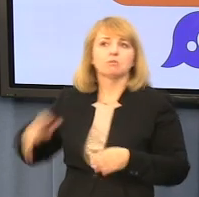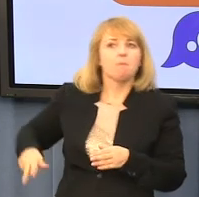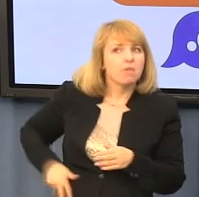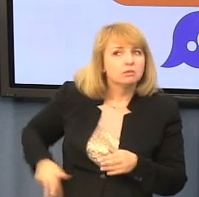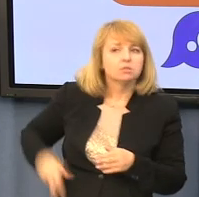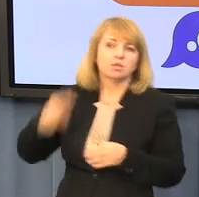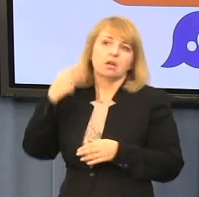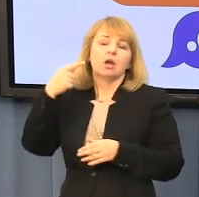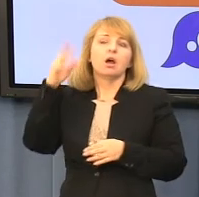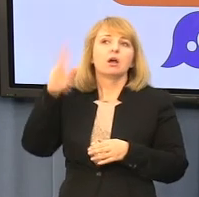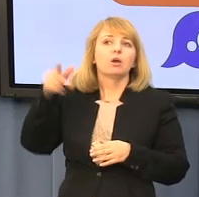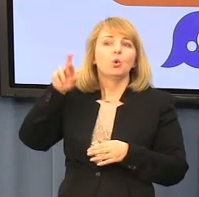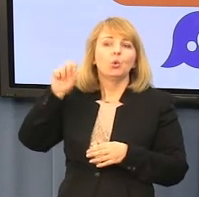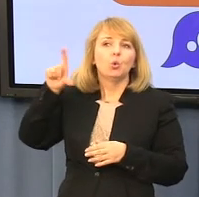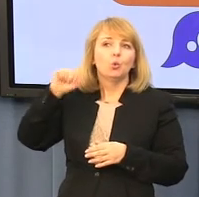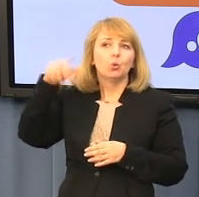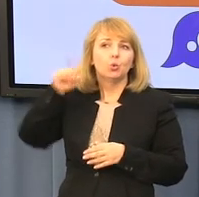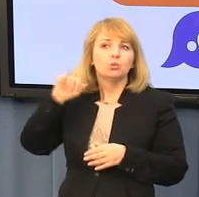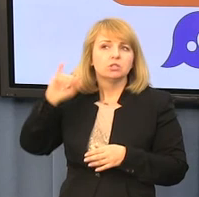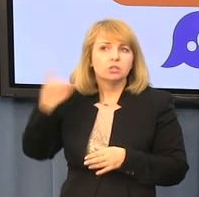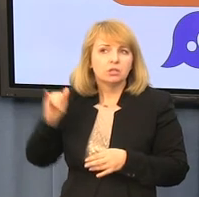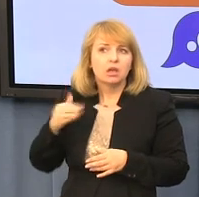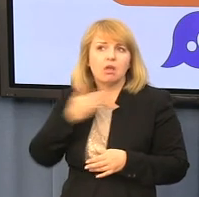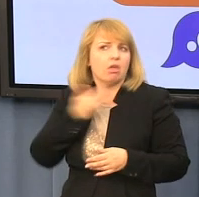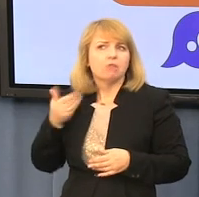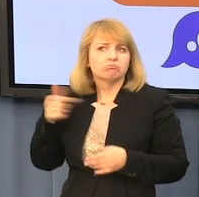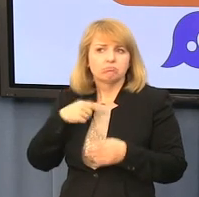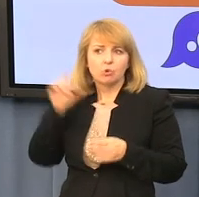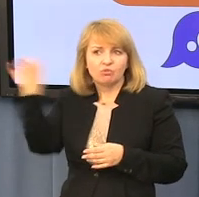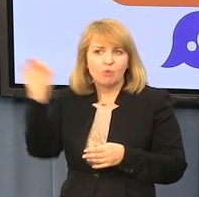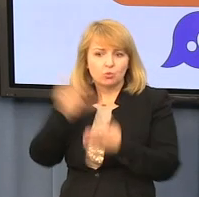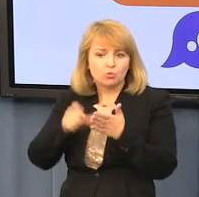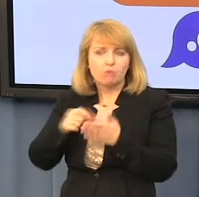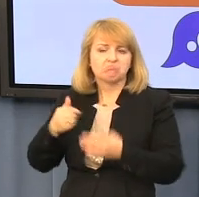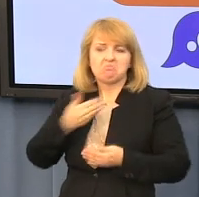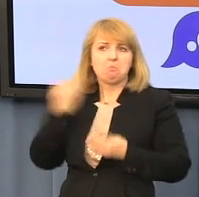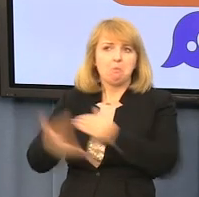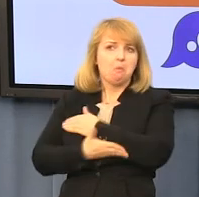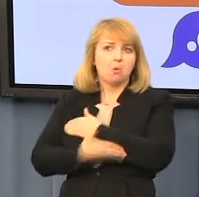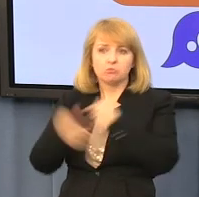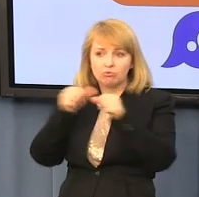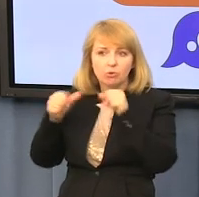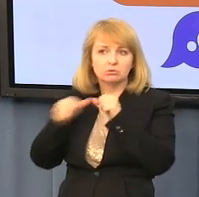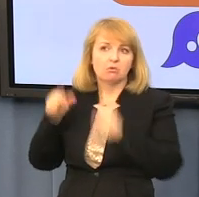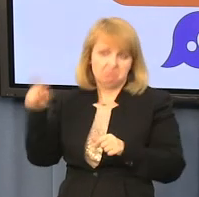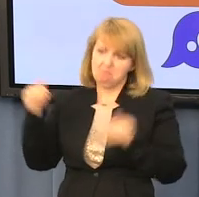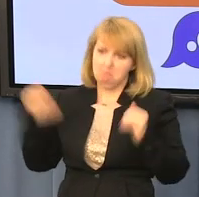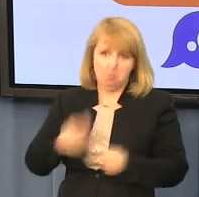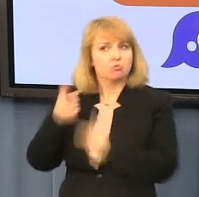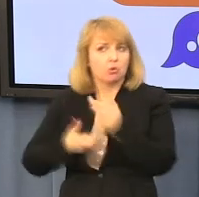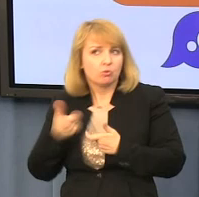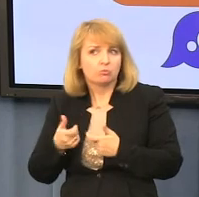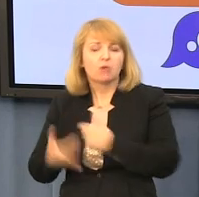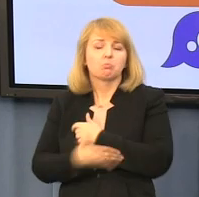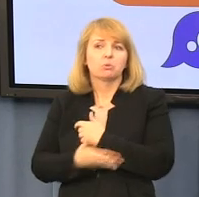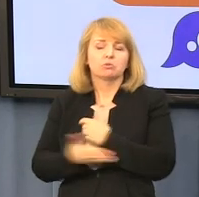Krudzi Kroskowskiej, że właśnie nie ma podstaw do wszczęcia kontroli. Więcej, że ona może wprawdzie przeprowadzić kontrolę. Ona nie ma co